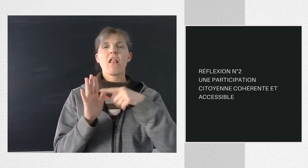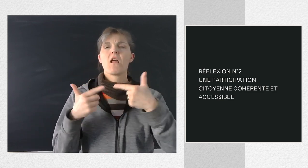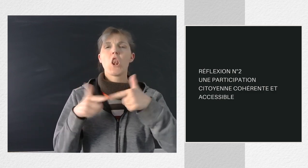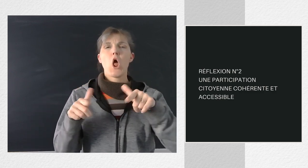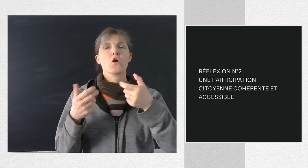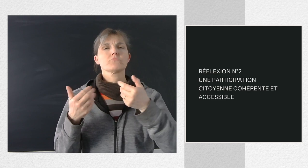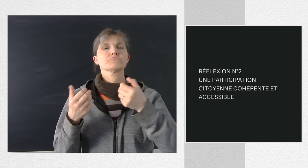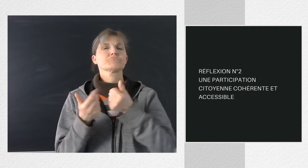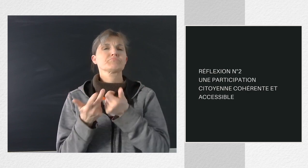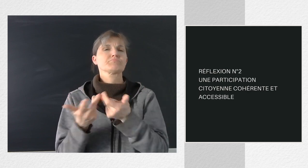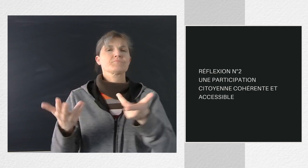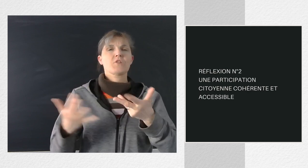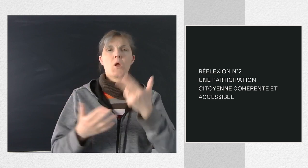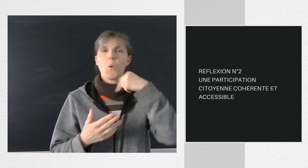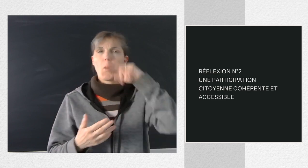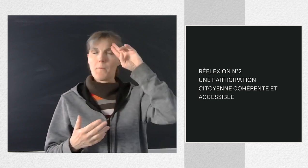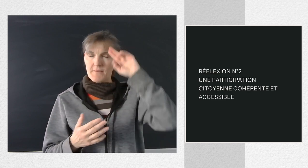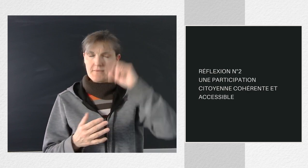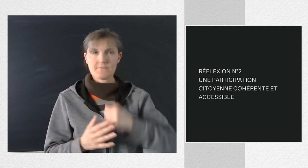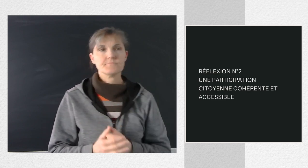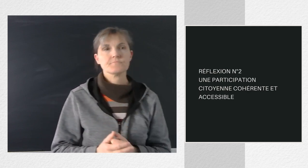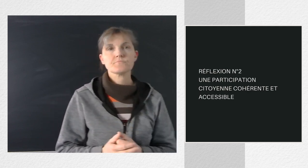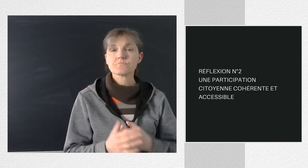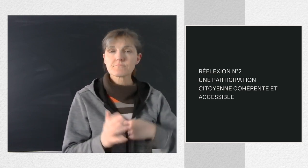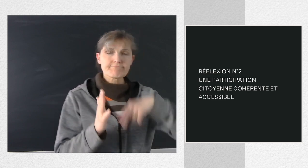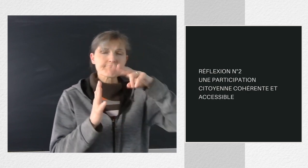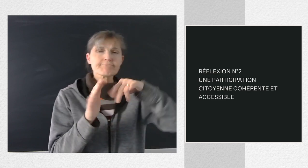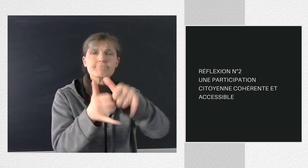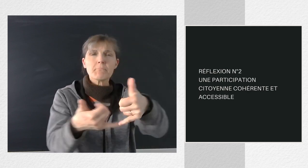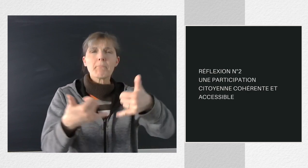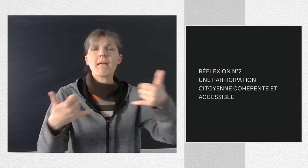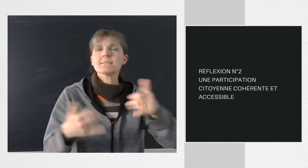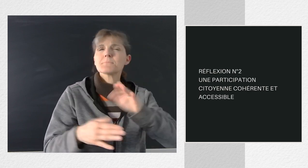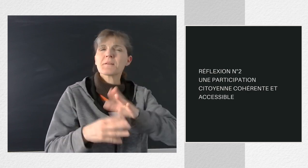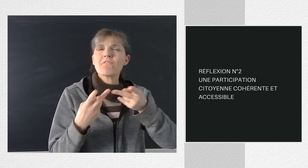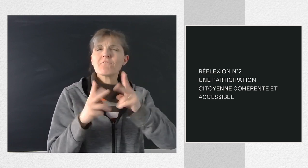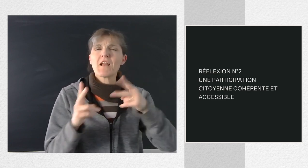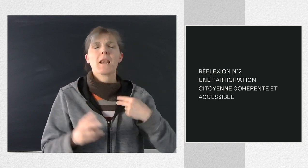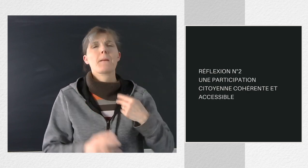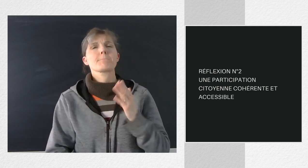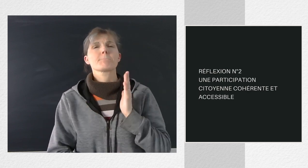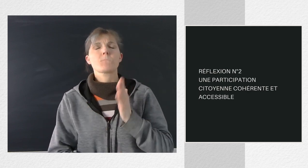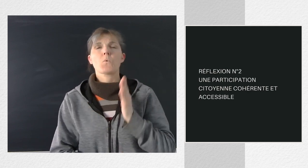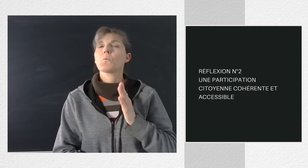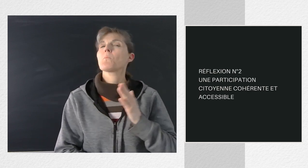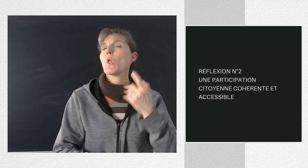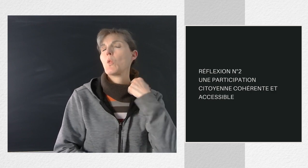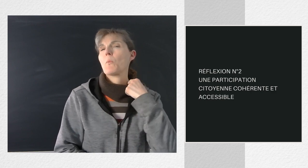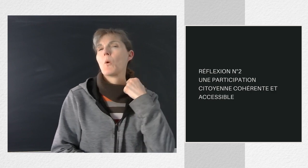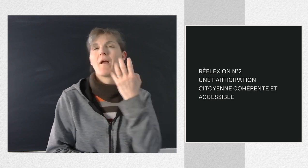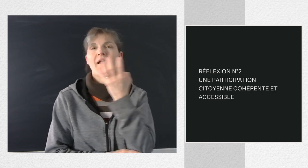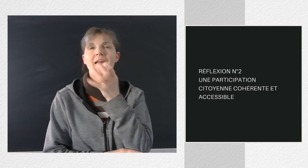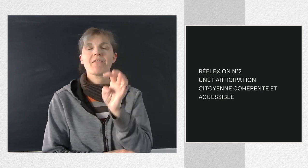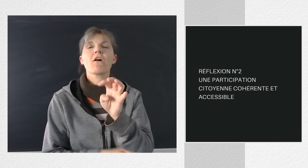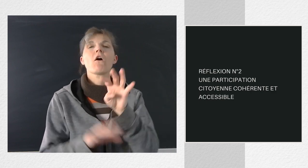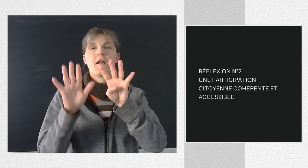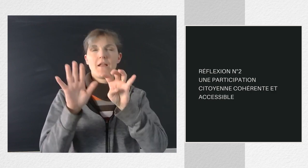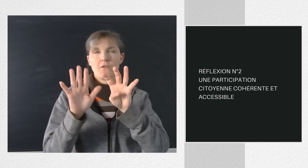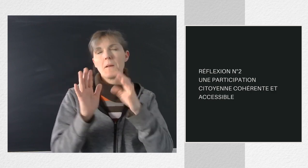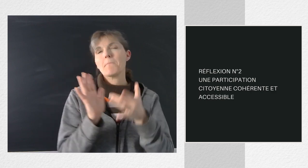Je lis dans le magazine d'information de la ville de Bordeaux, numéro 490, février-mars 2023, à la